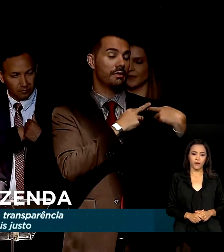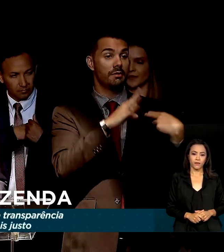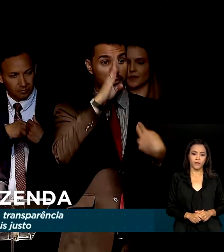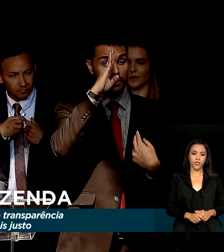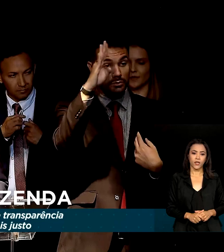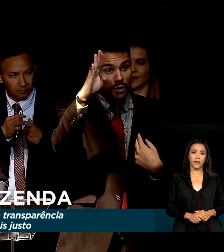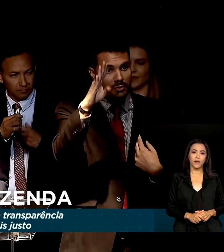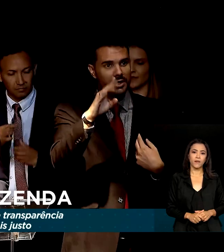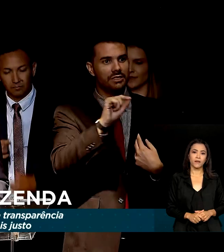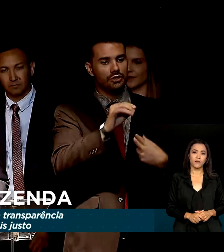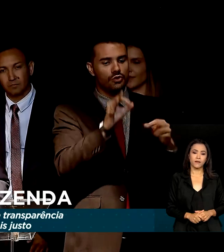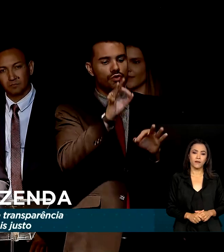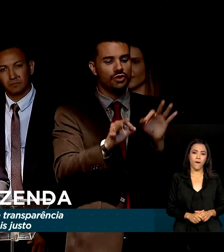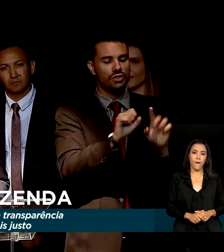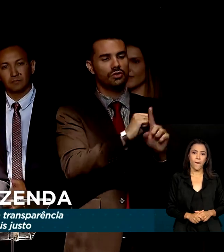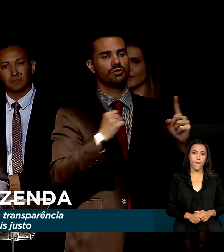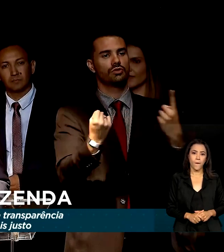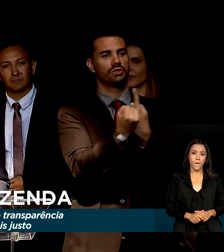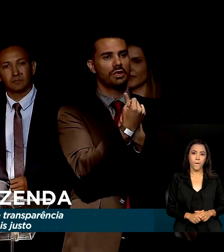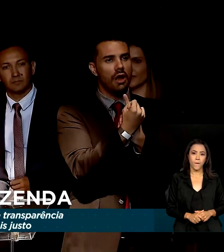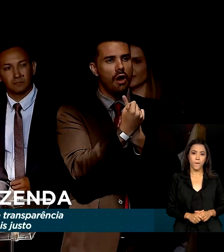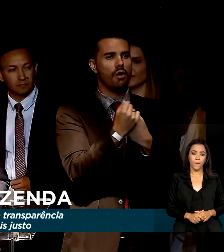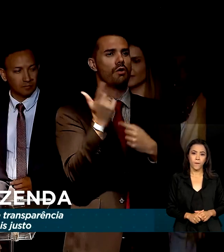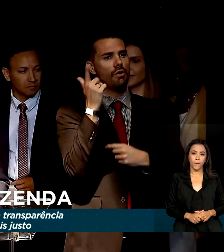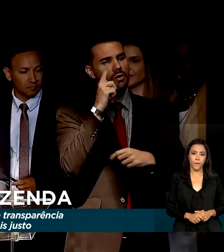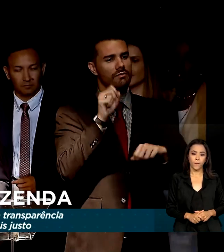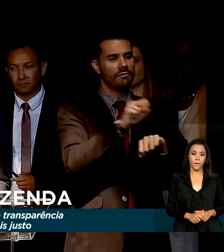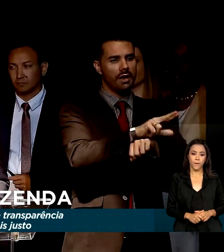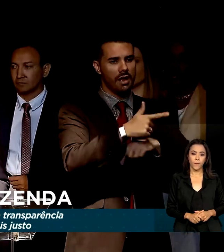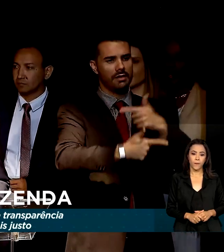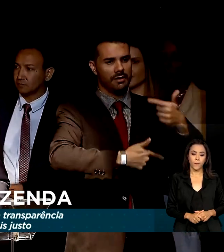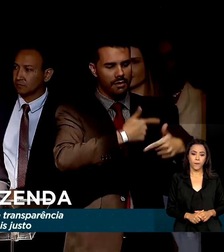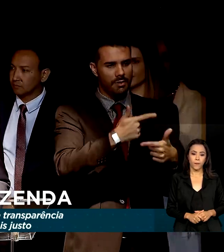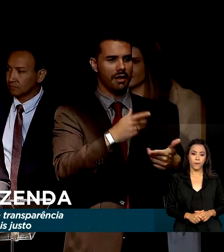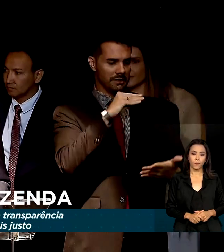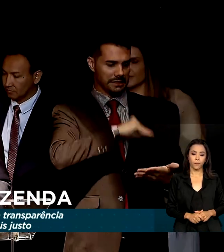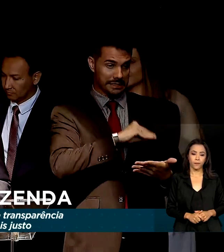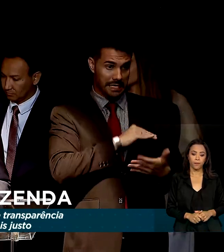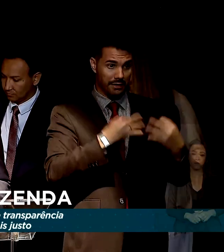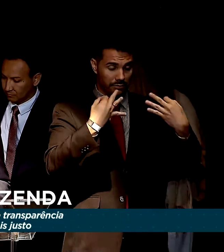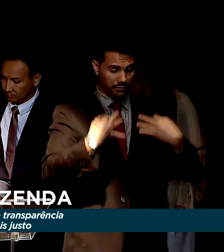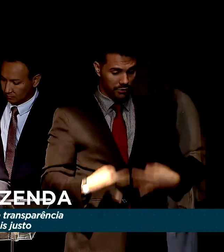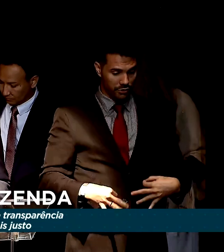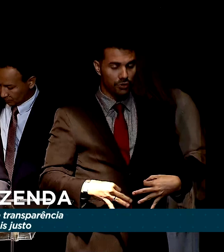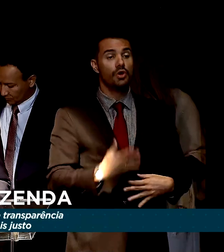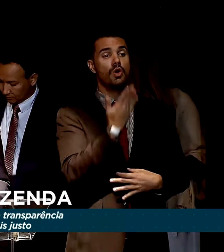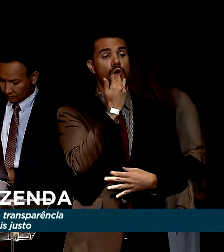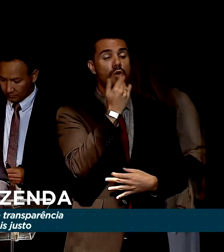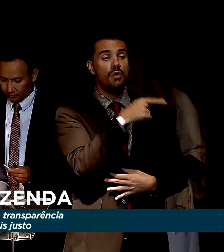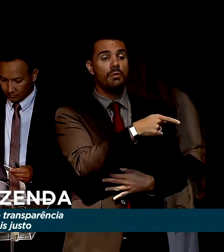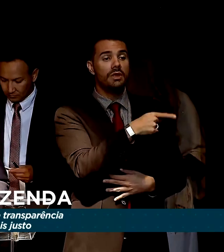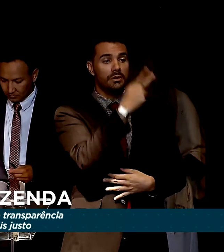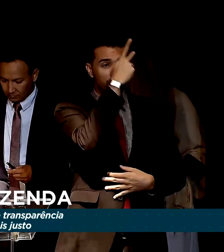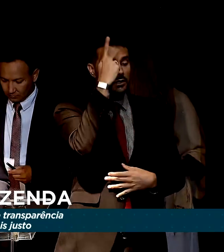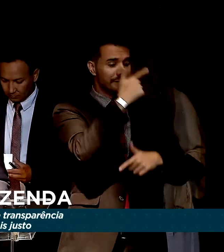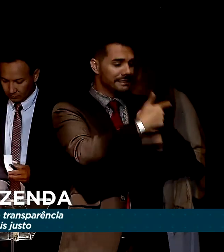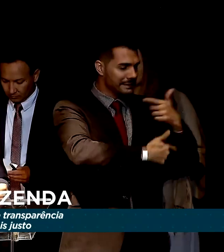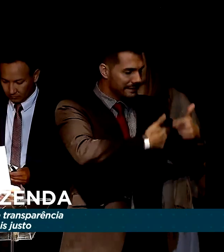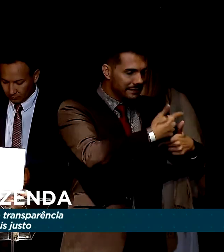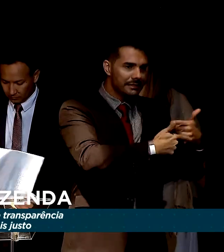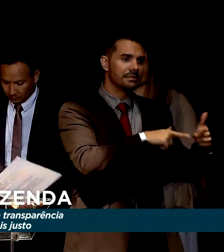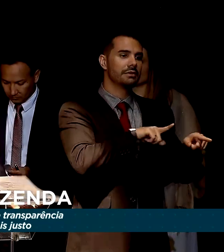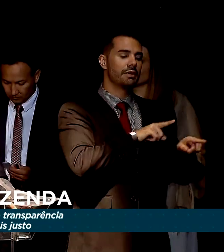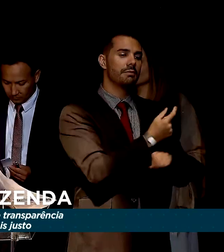prioridade social. Geração de empregos, oportunidade, renda, salários dignos, comida na mesa do trabalhador e